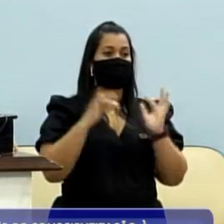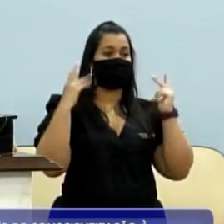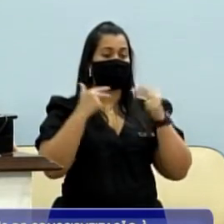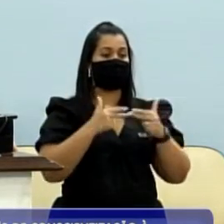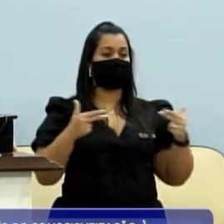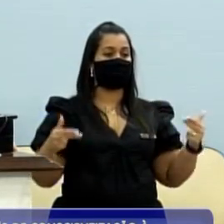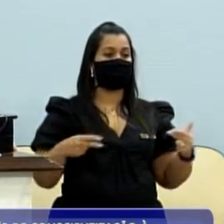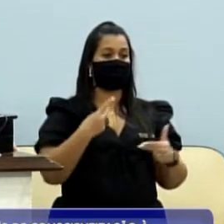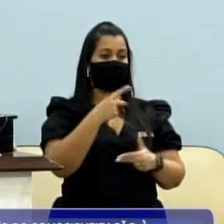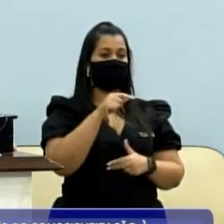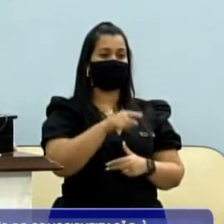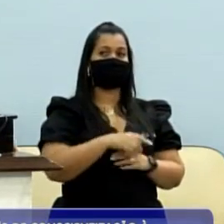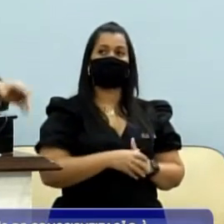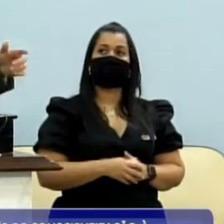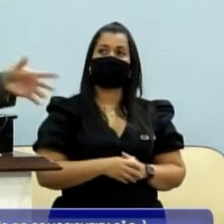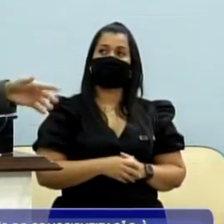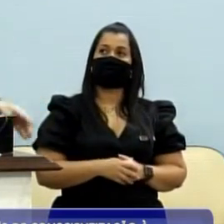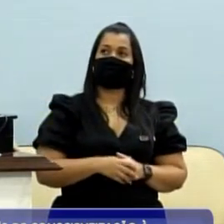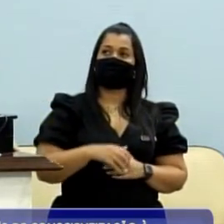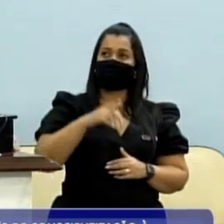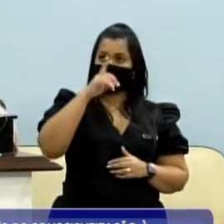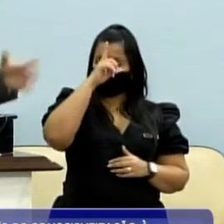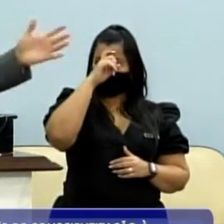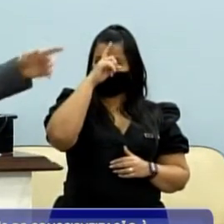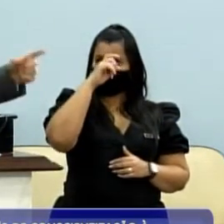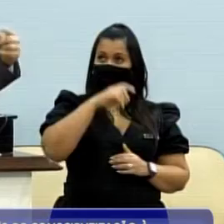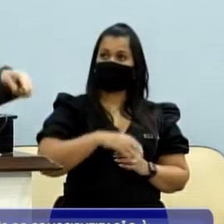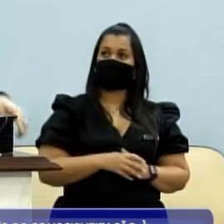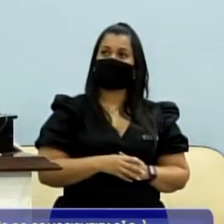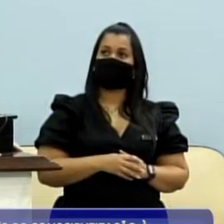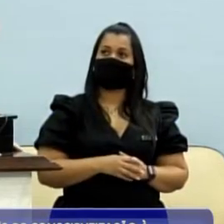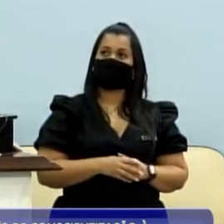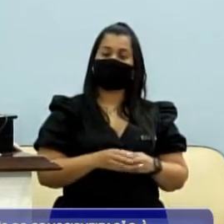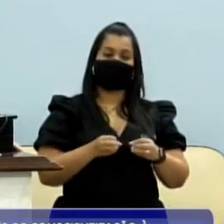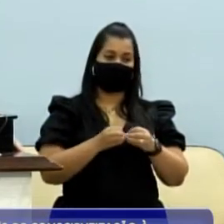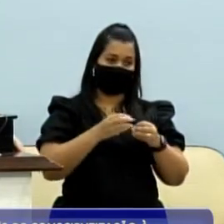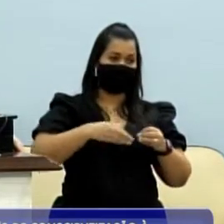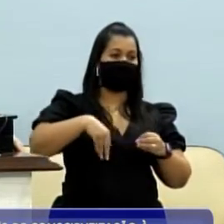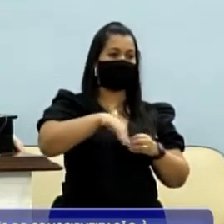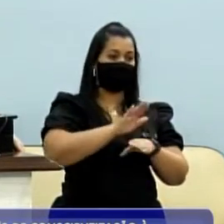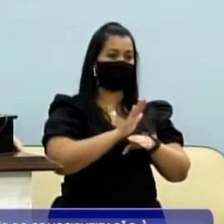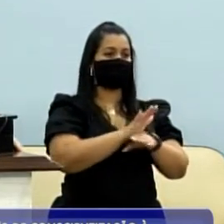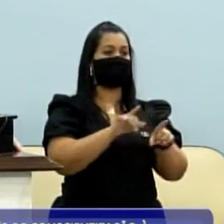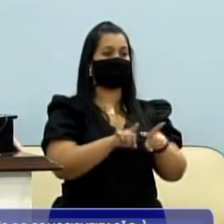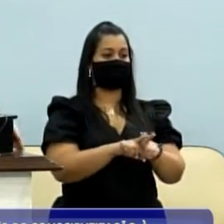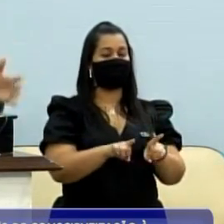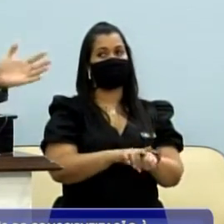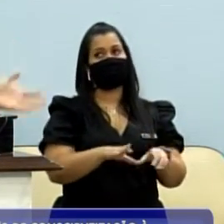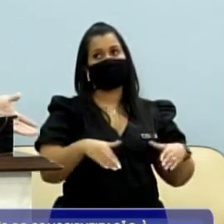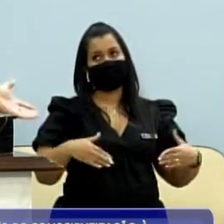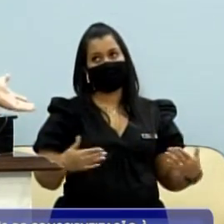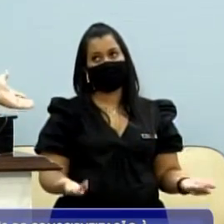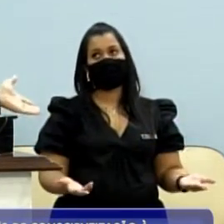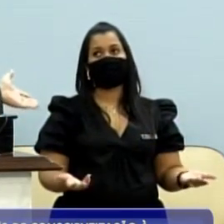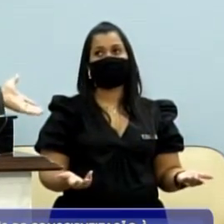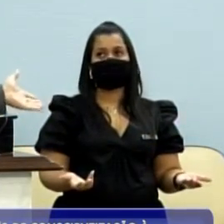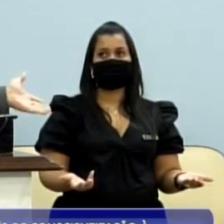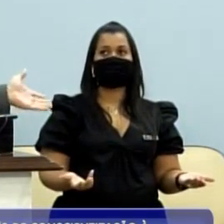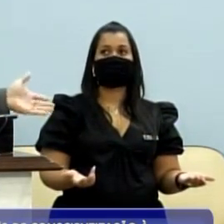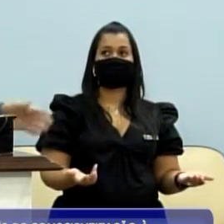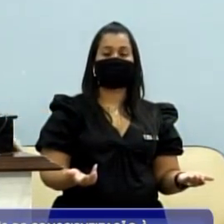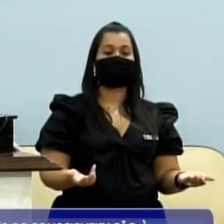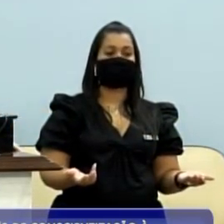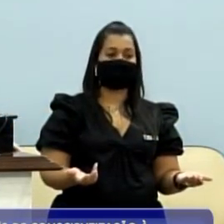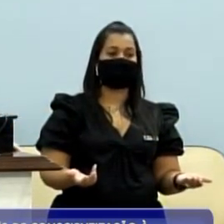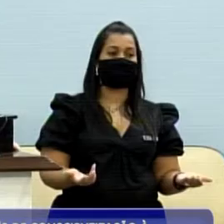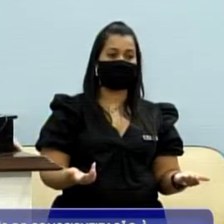parabéns. A do Hospital de Rio Preto é sua, da região, contribuiu com a nossa luta, mas é lógico que o mérito é seu, mas nós lutamos, não há